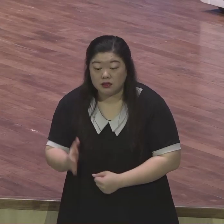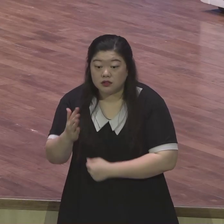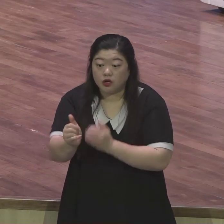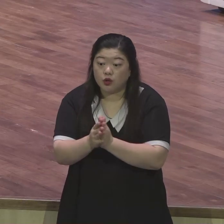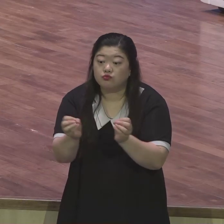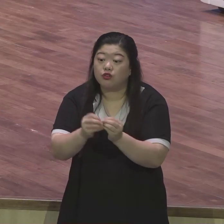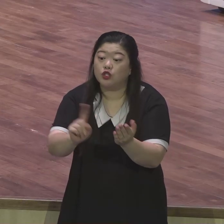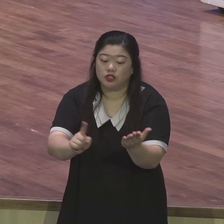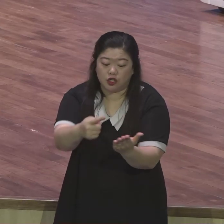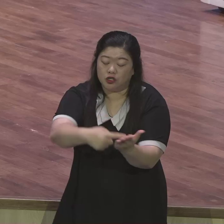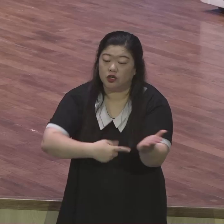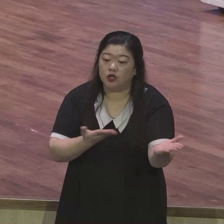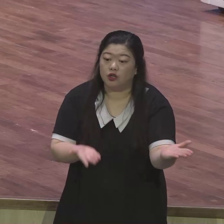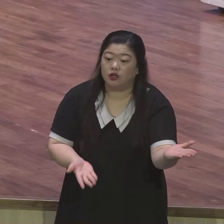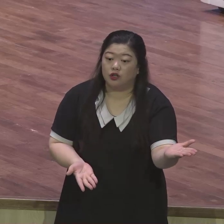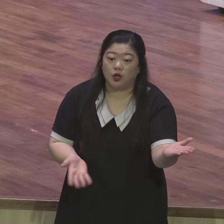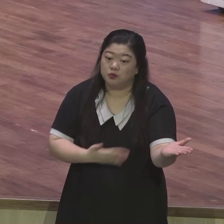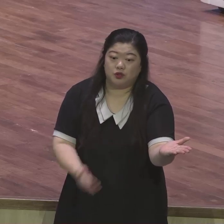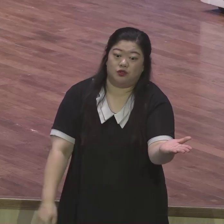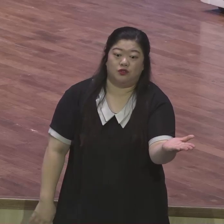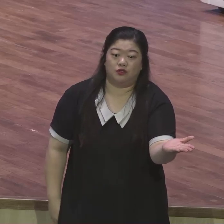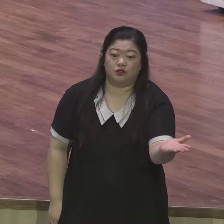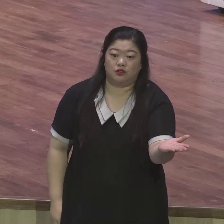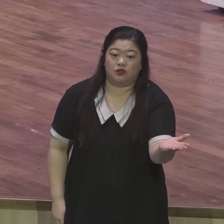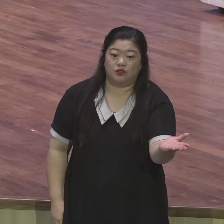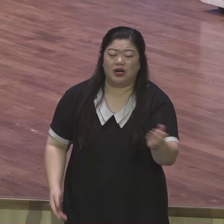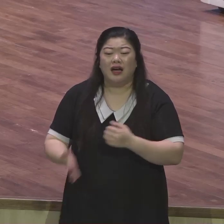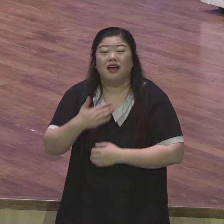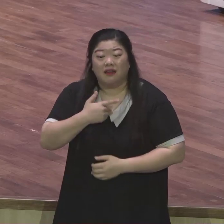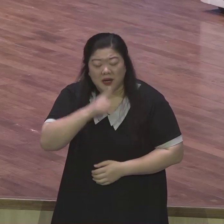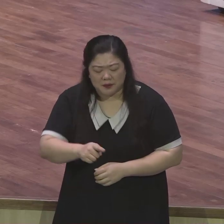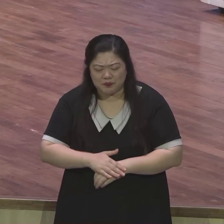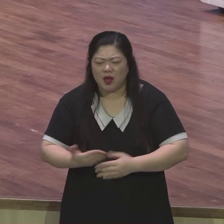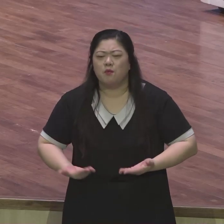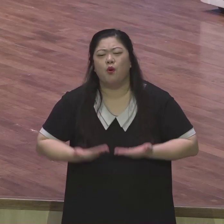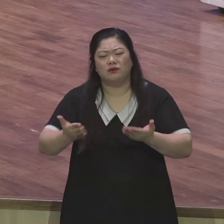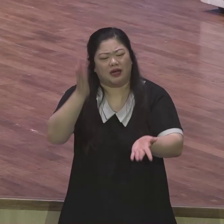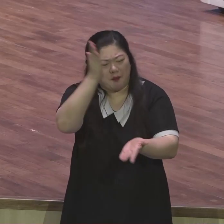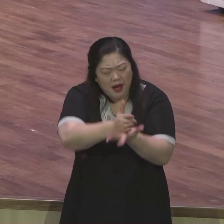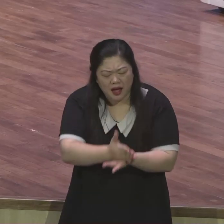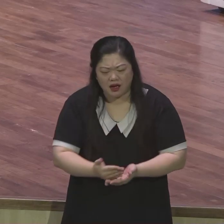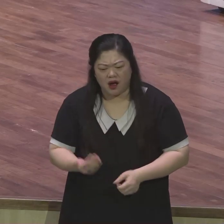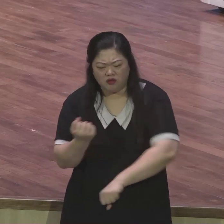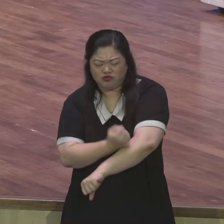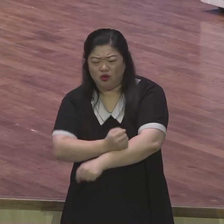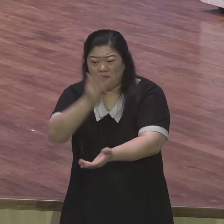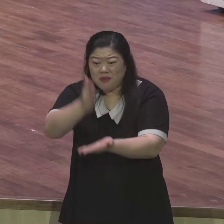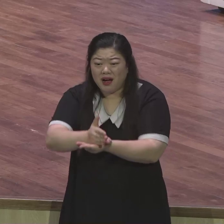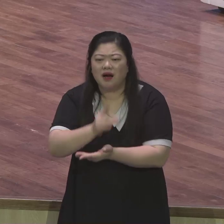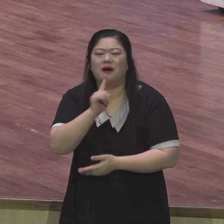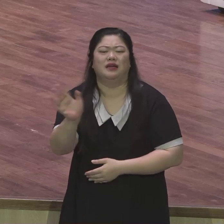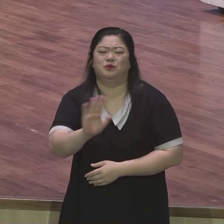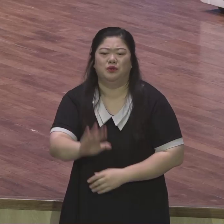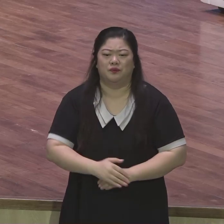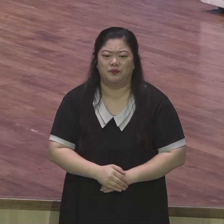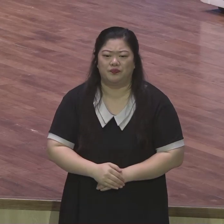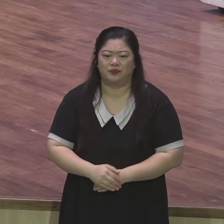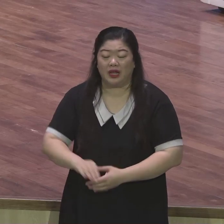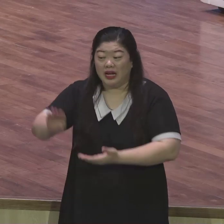제가 말씀드렸는데 못 알아들어요 봉사하지 말라는 게 아니에요 헌신하지 말라는 게 아닙니다 그리스도를 알게 된 건 헌신 봉사